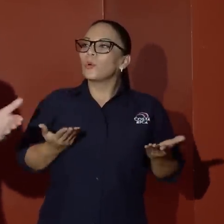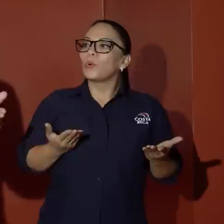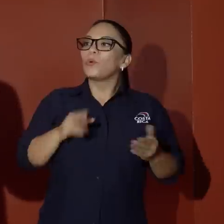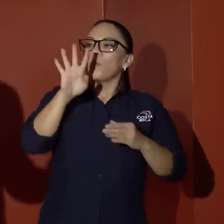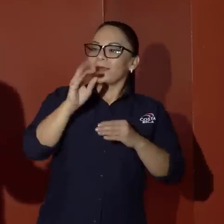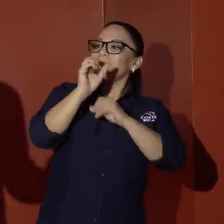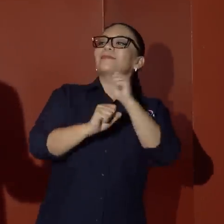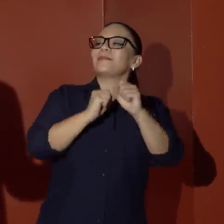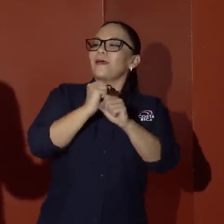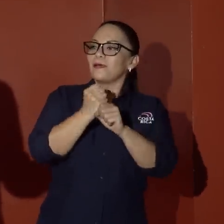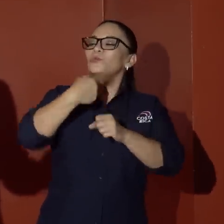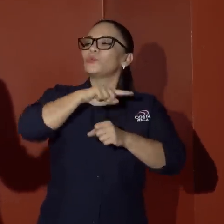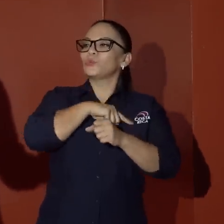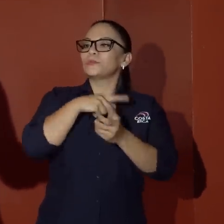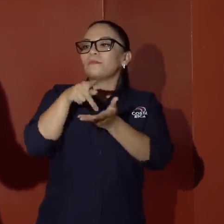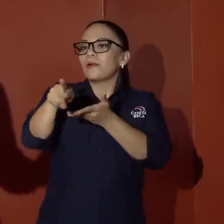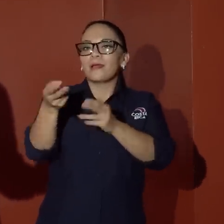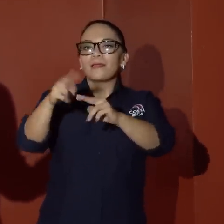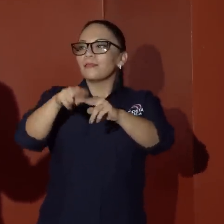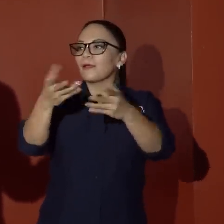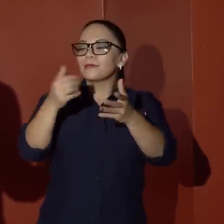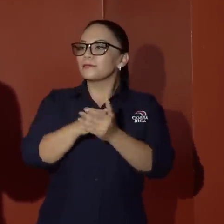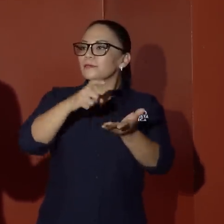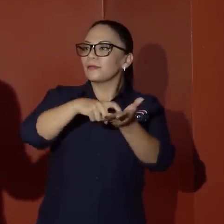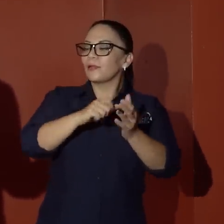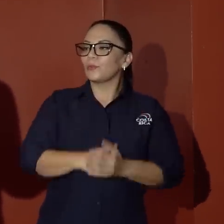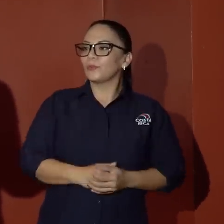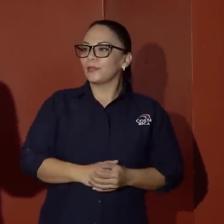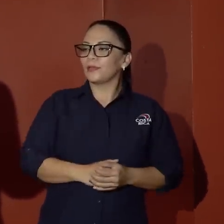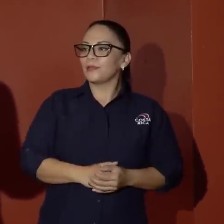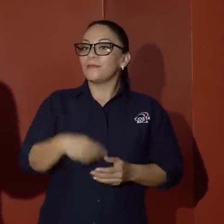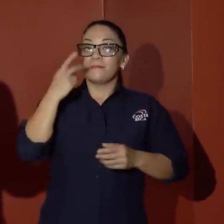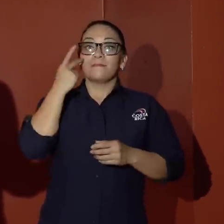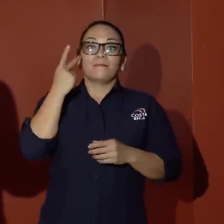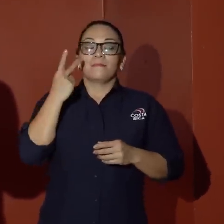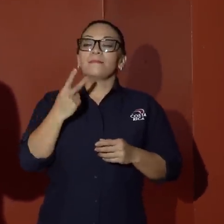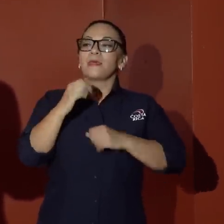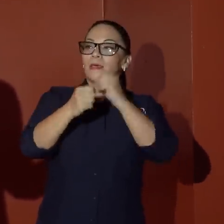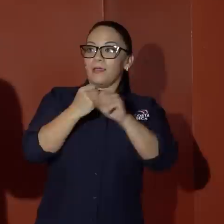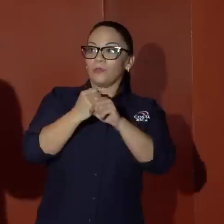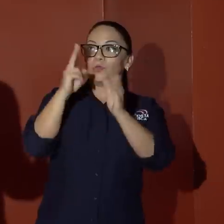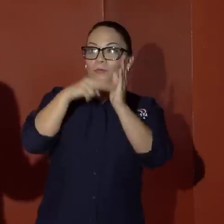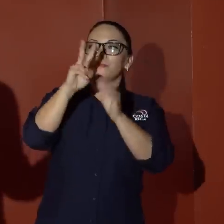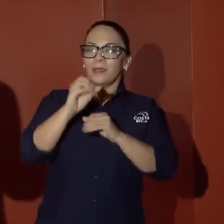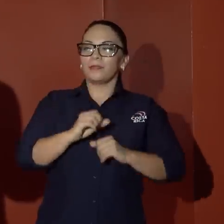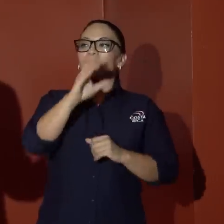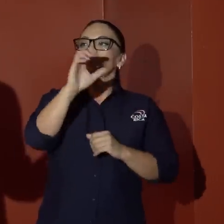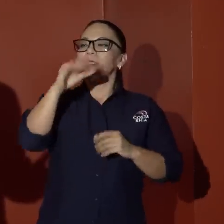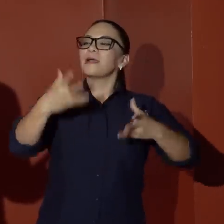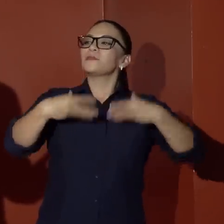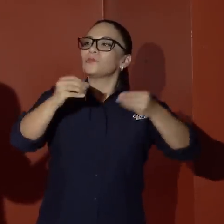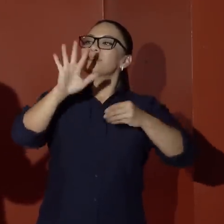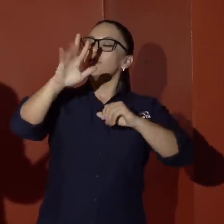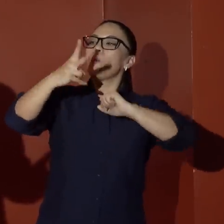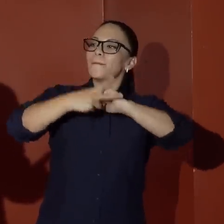40 años nos pusimos a pagar intereses. El año 20, Costa Rica gastó